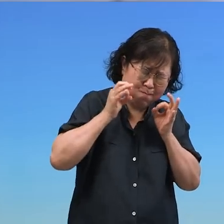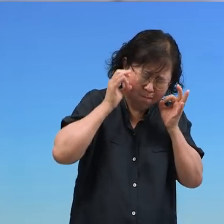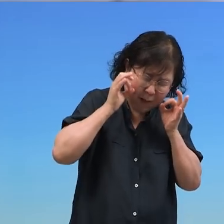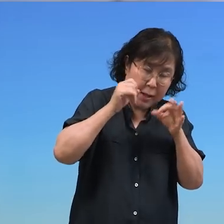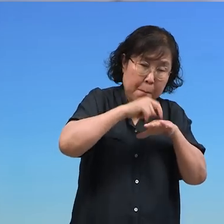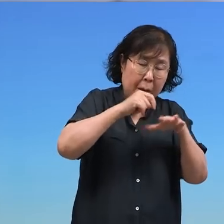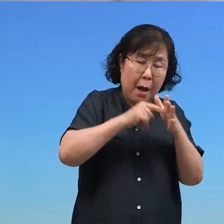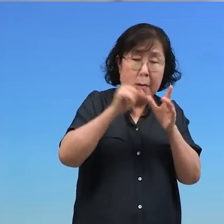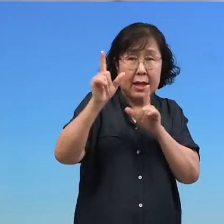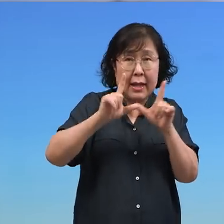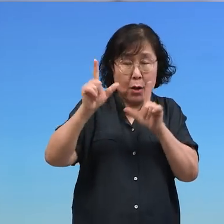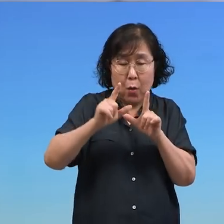경근입니다